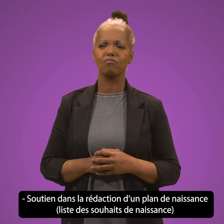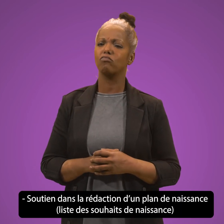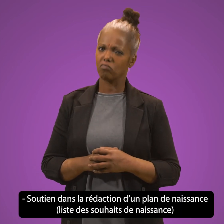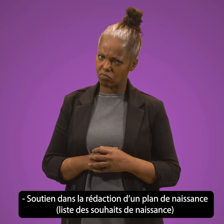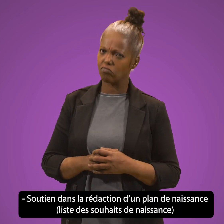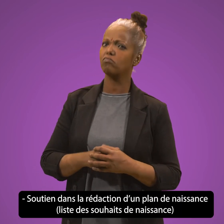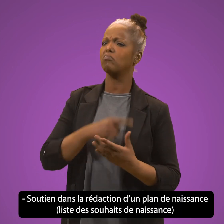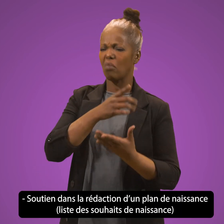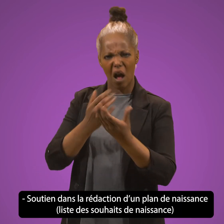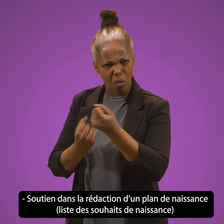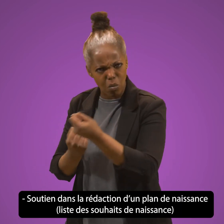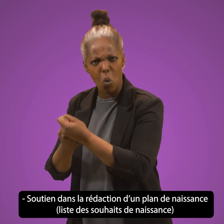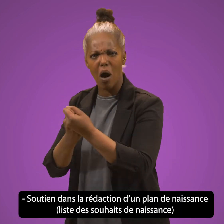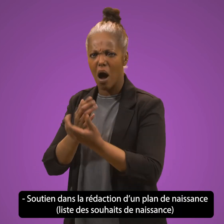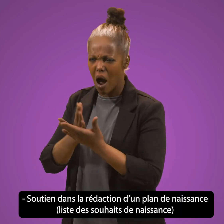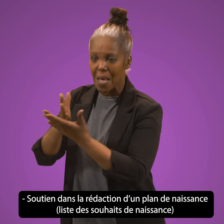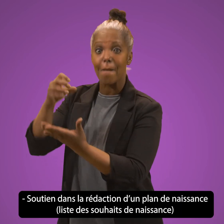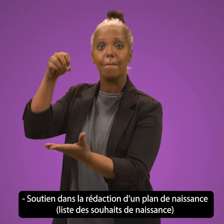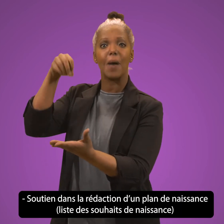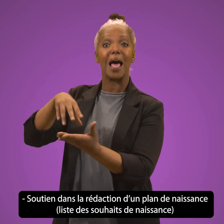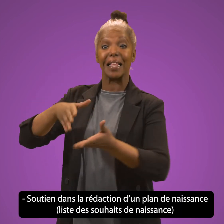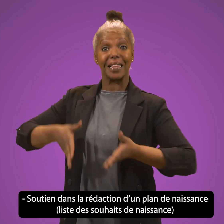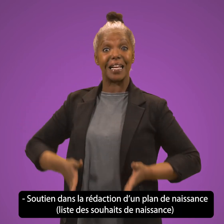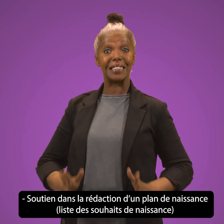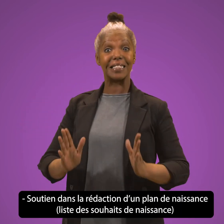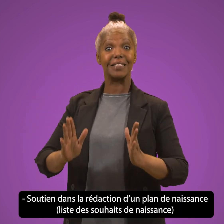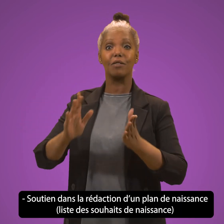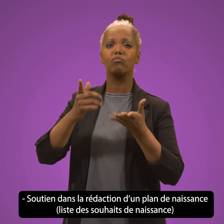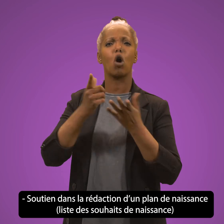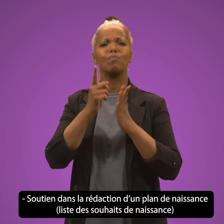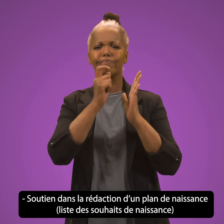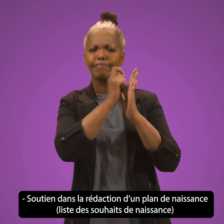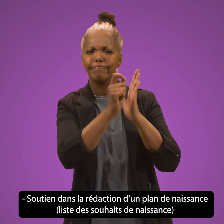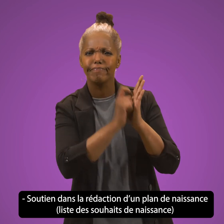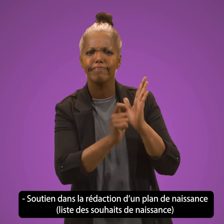Soutien dans la rédaction d'un plan de naissance Liste des souhaits de naissance